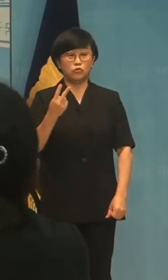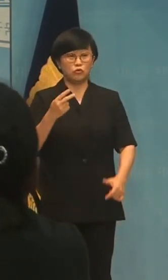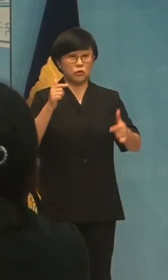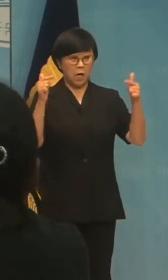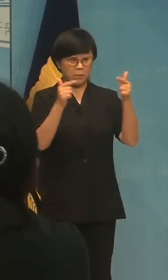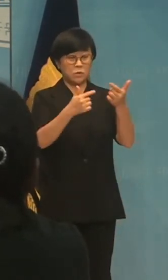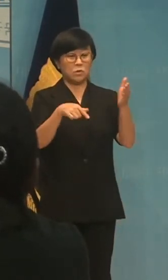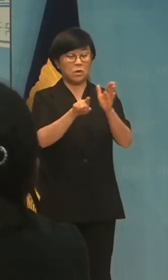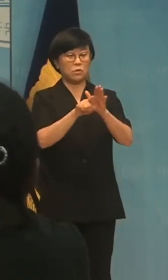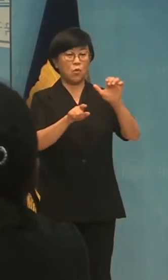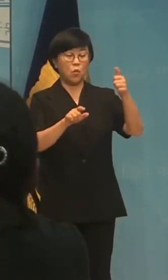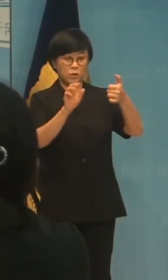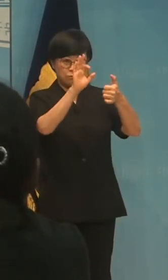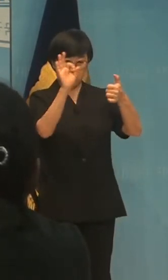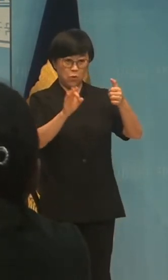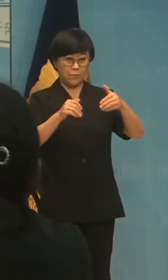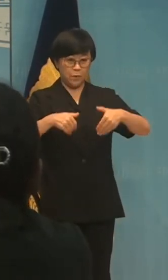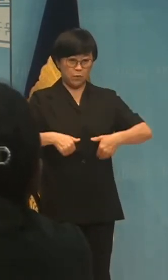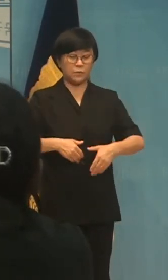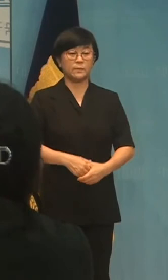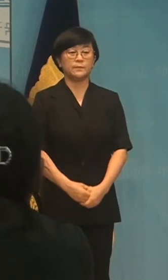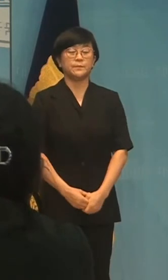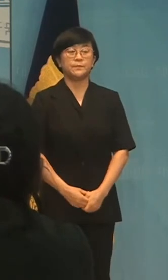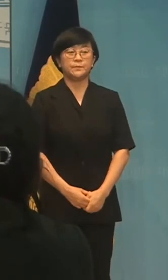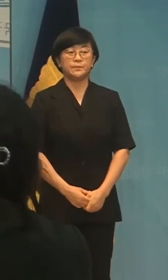50% 이상 되어야 합니다.